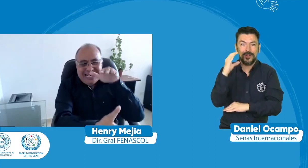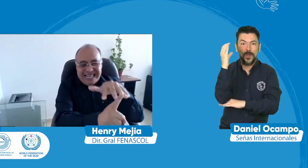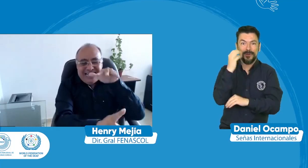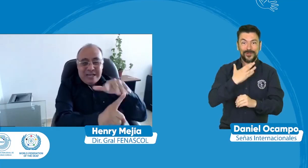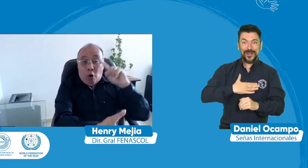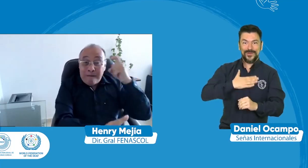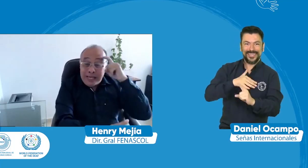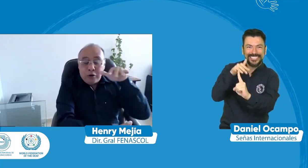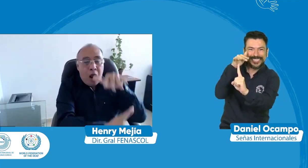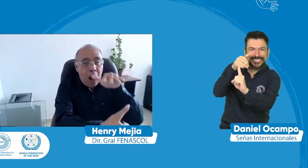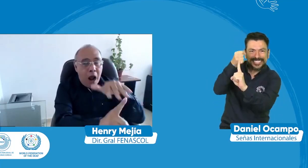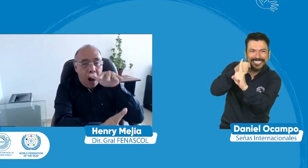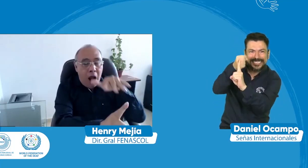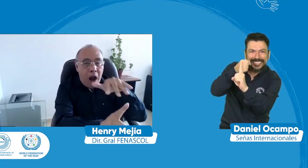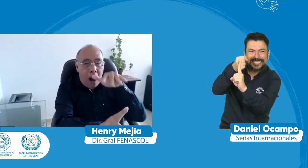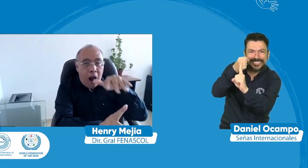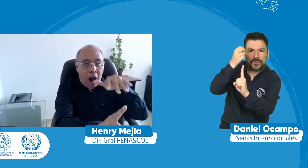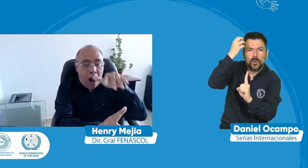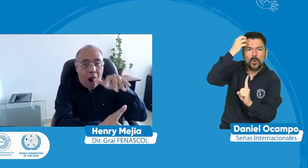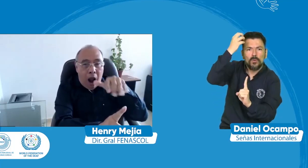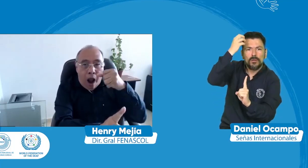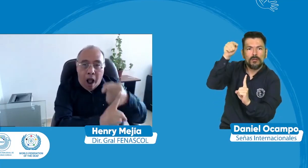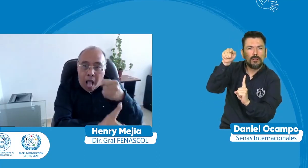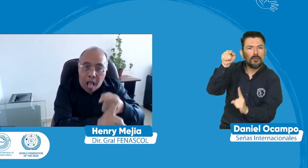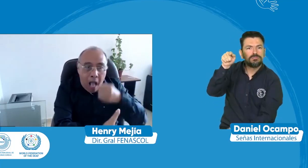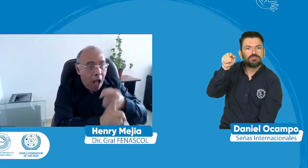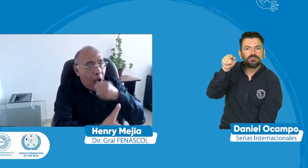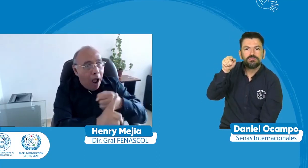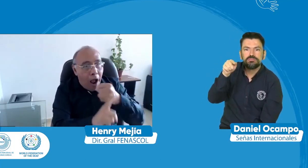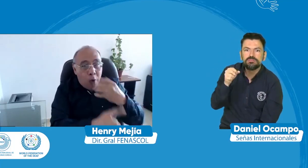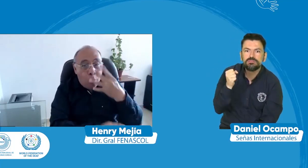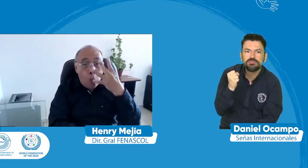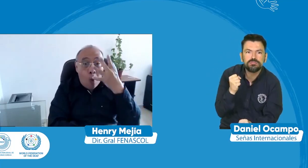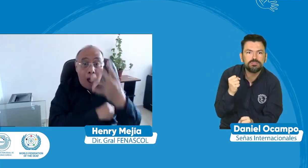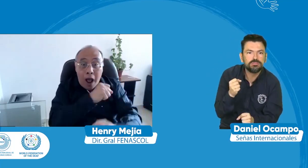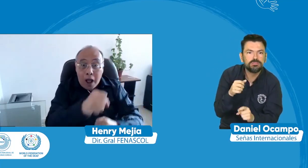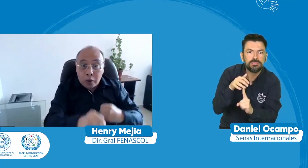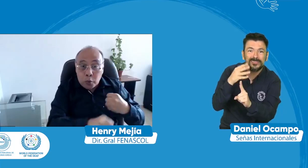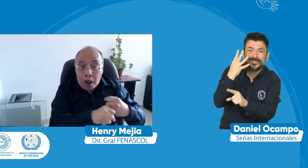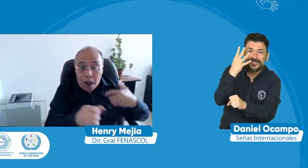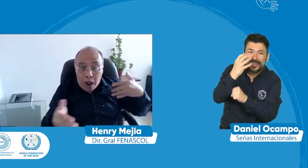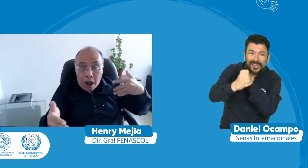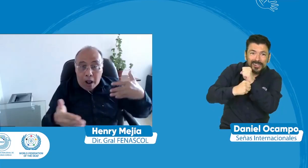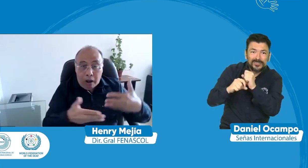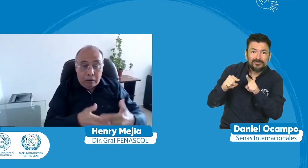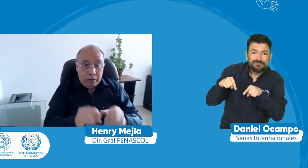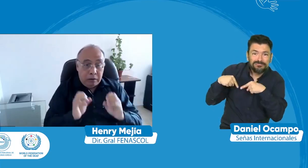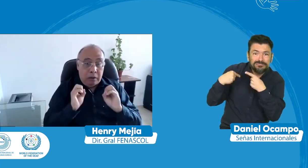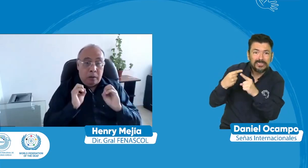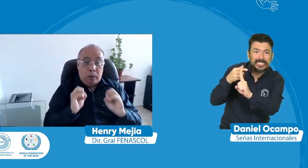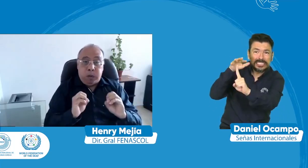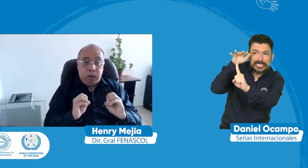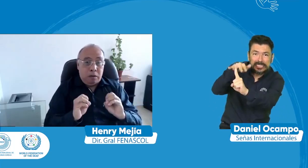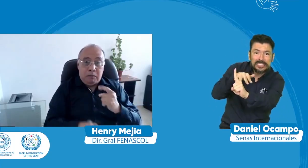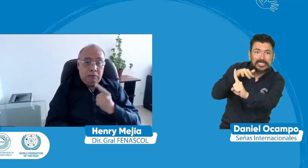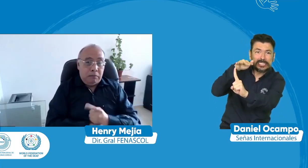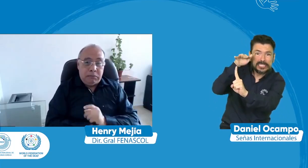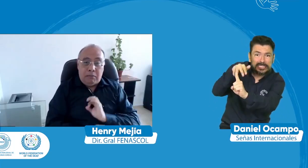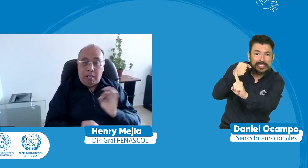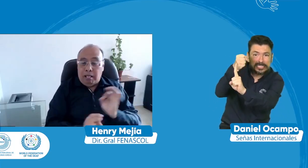bueno Penascol hizo incidencia ante el gobierno para esto se hizo bastante incidencia durante los cuatro años de gobierno